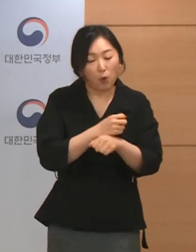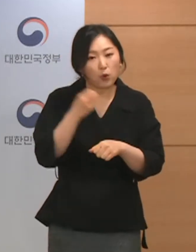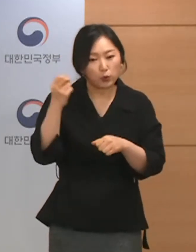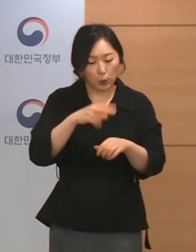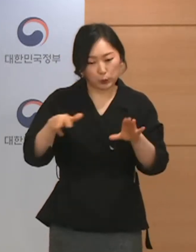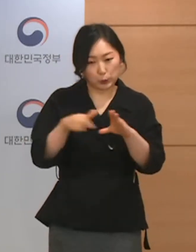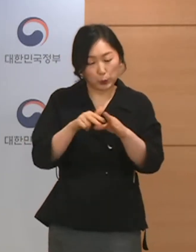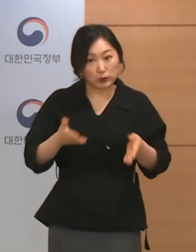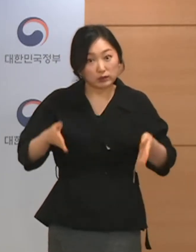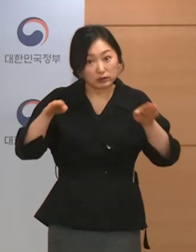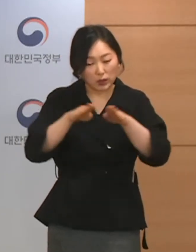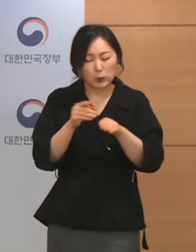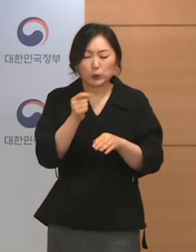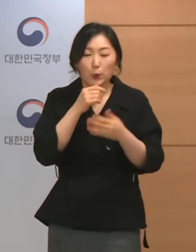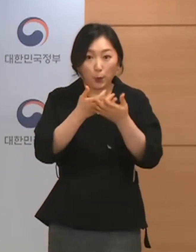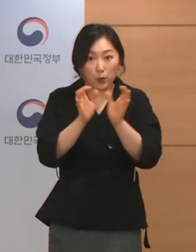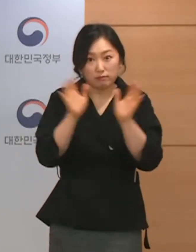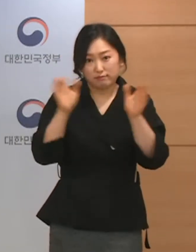이러한 조치들입니다.